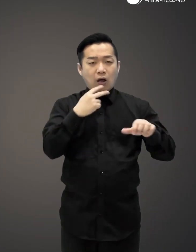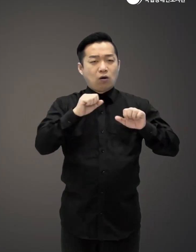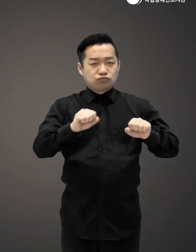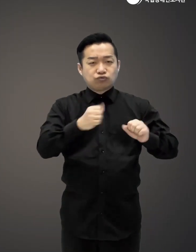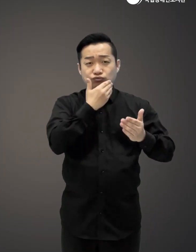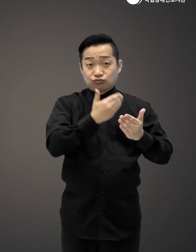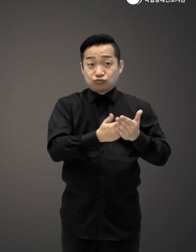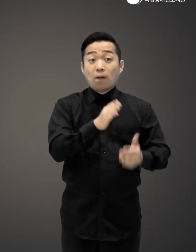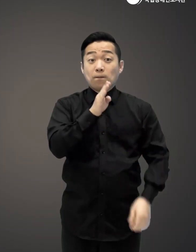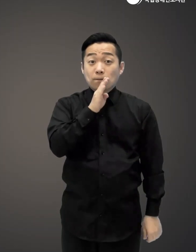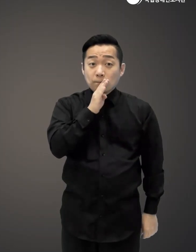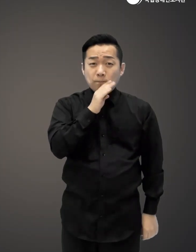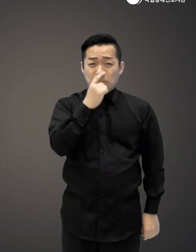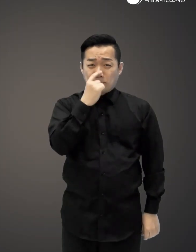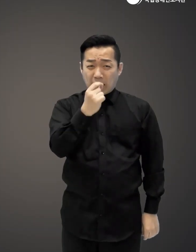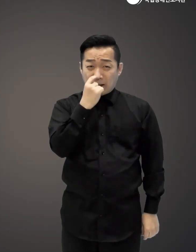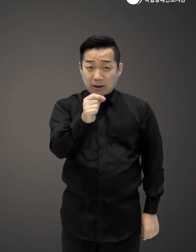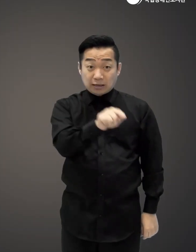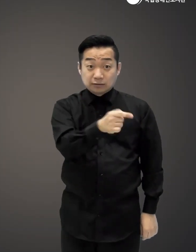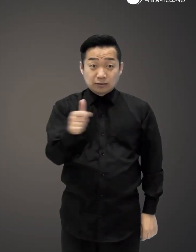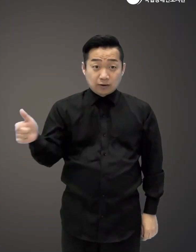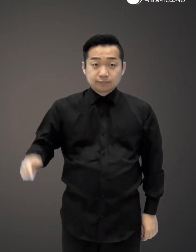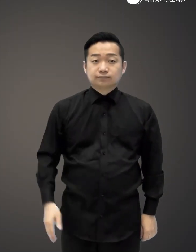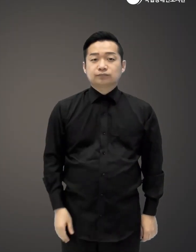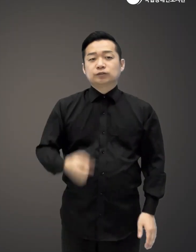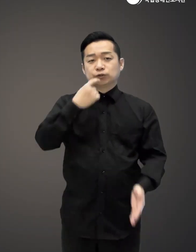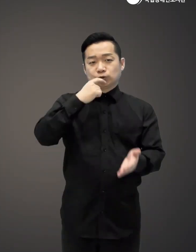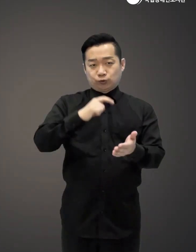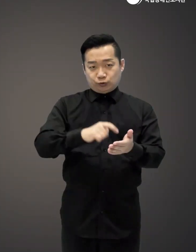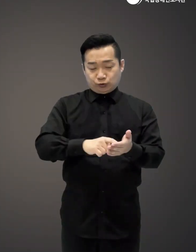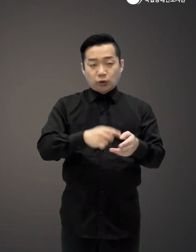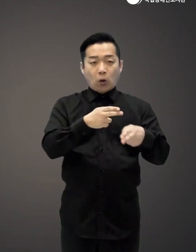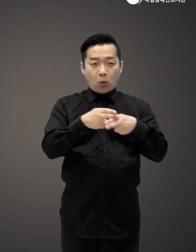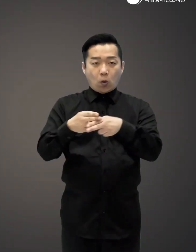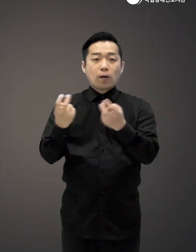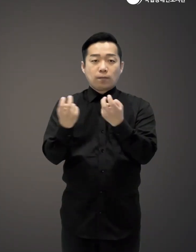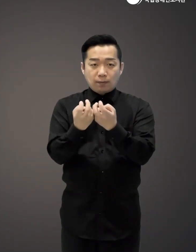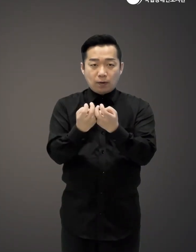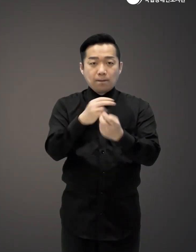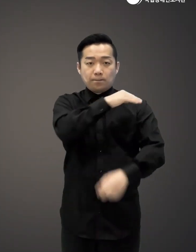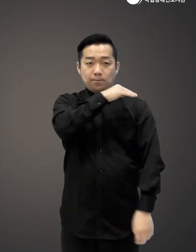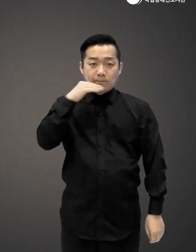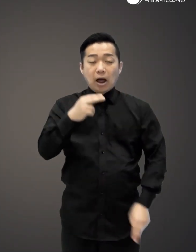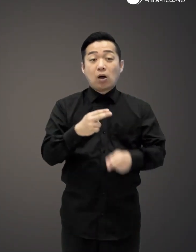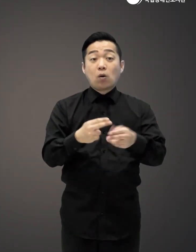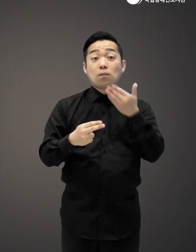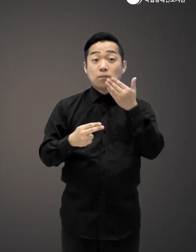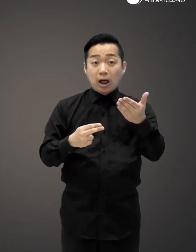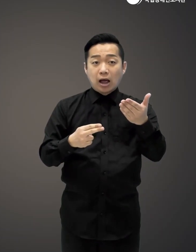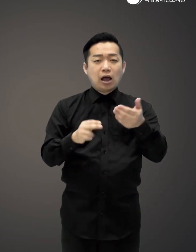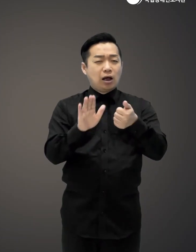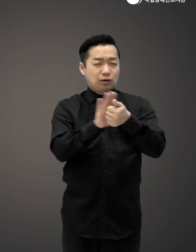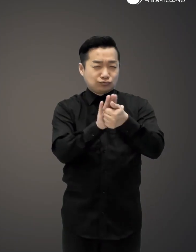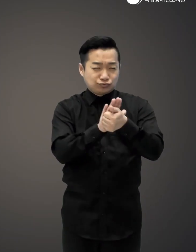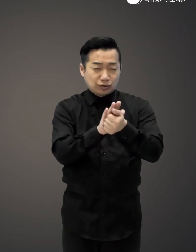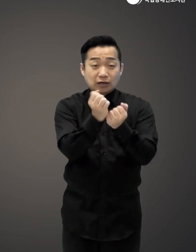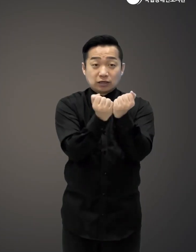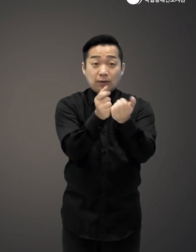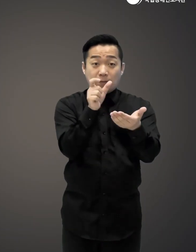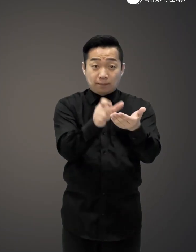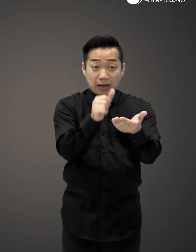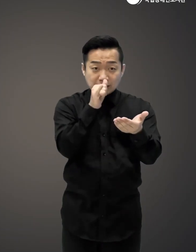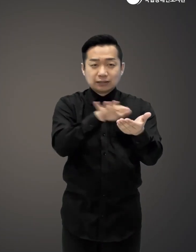많죠 이렇게 까다로운 재료들에 대해서도 손쉽게 손질하고 올바른 방법으로 요리할 수 있도록 매우 친절하게